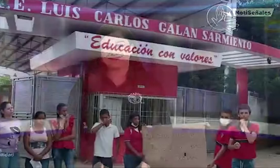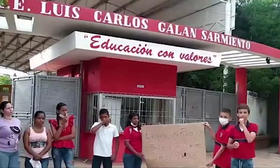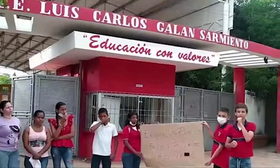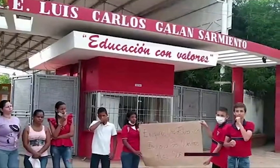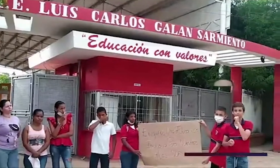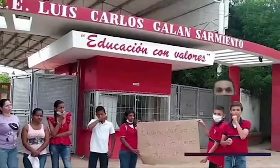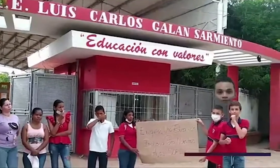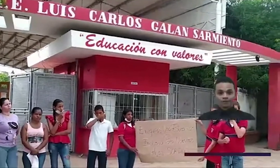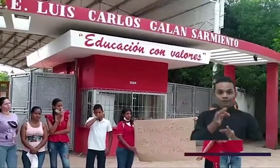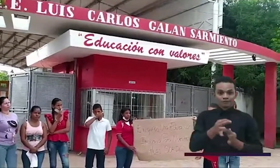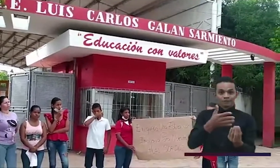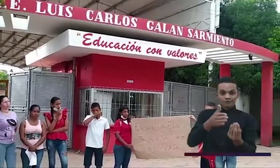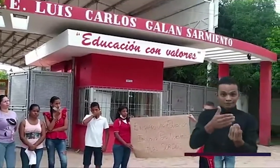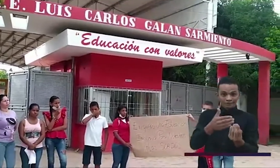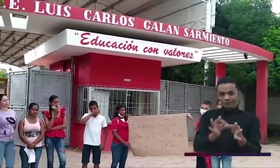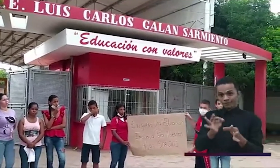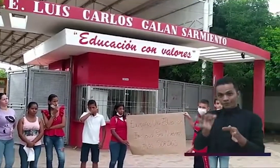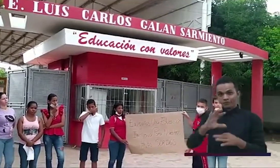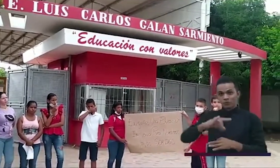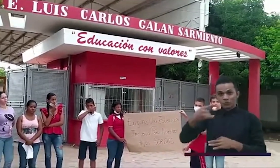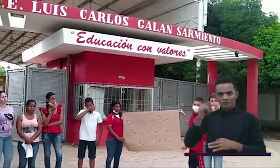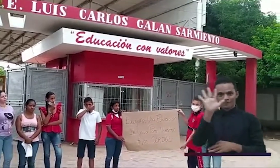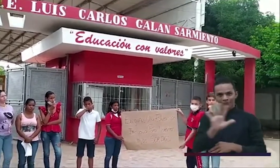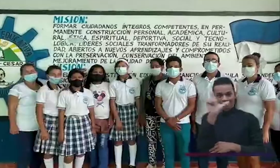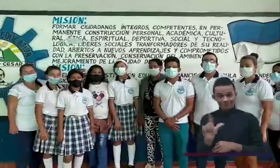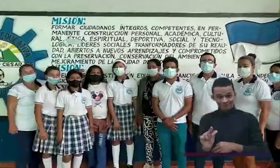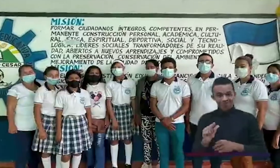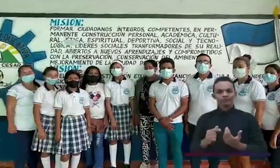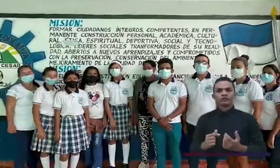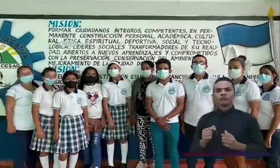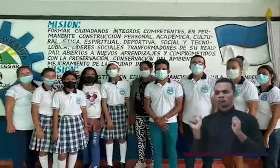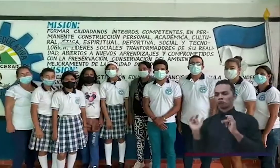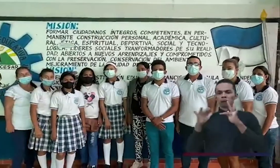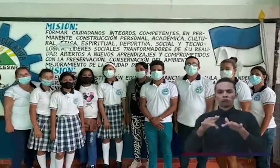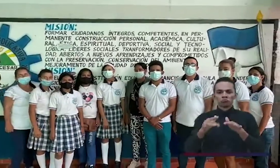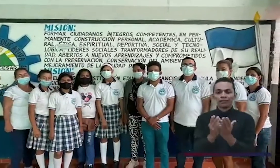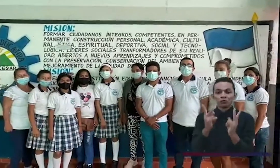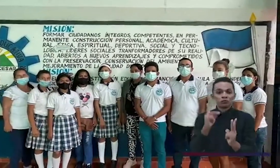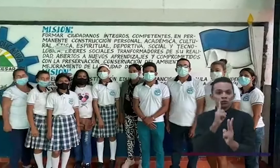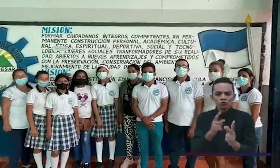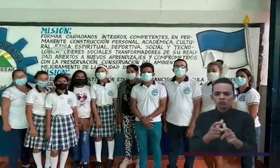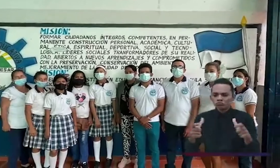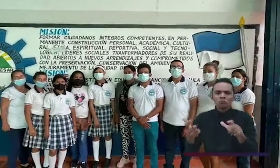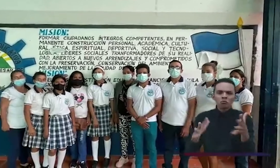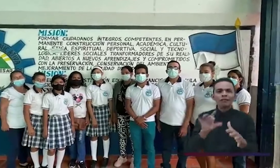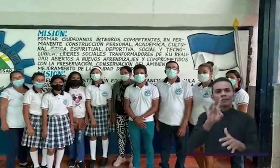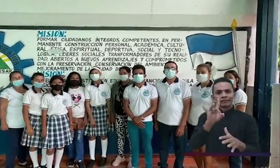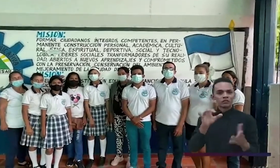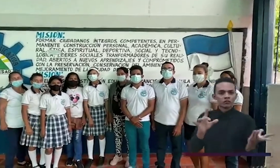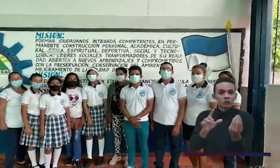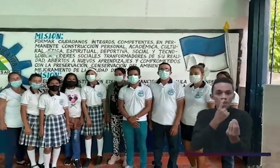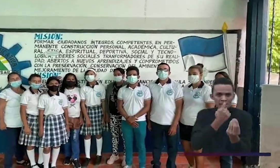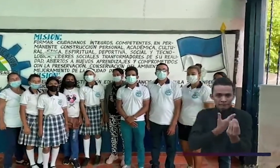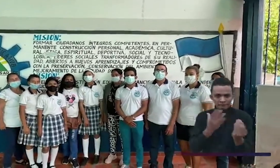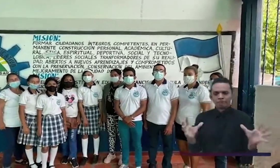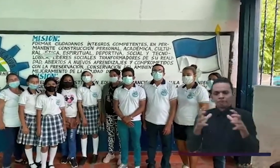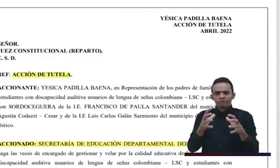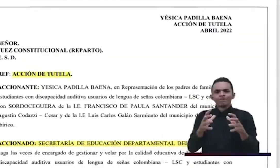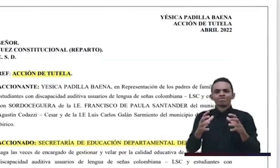En los municipios de La Jagua de Ibirico, Yagucín, Coraz y Cesar, más de 15 estudiantes sordos y sus padres realizaron acción de